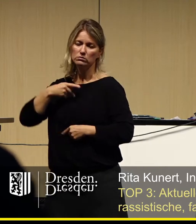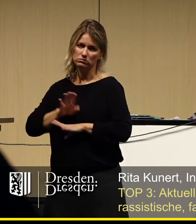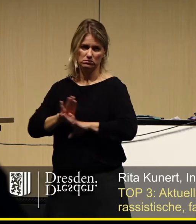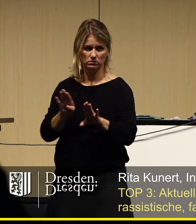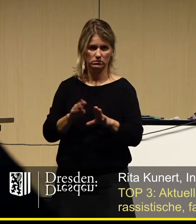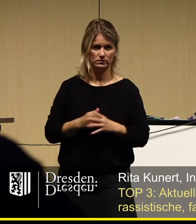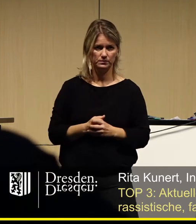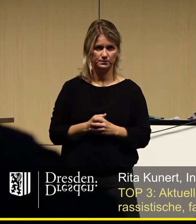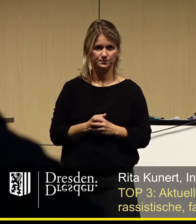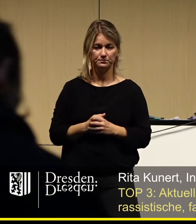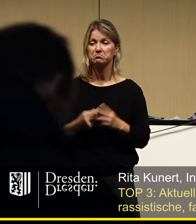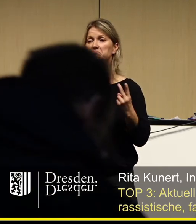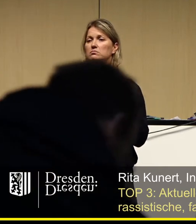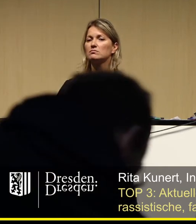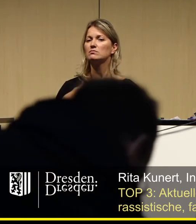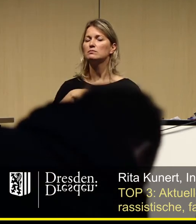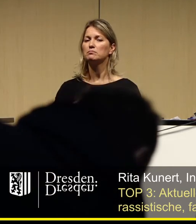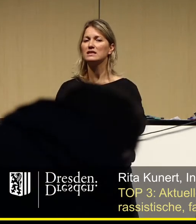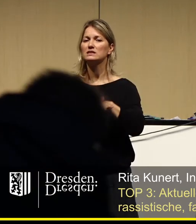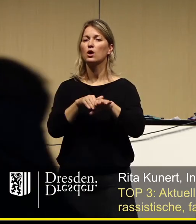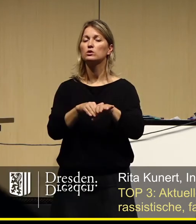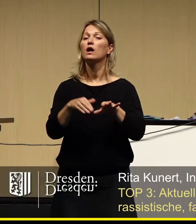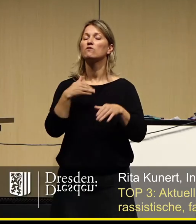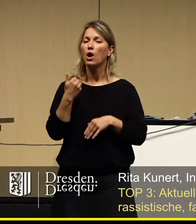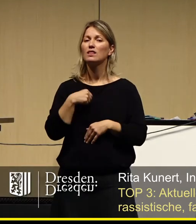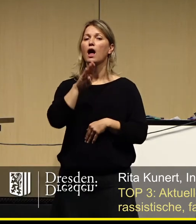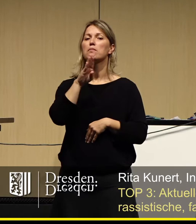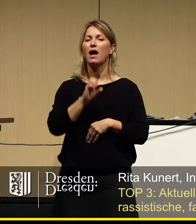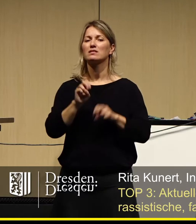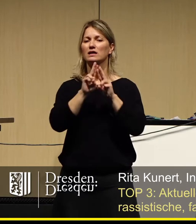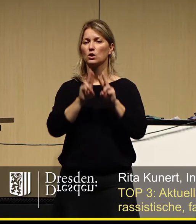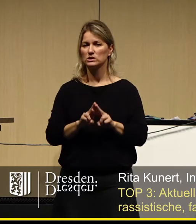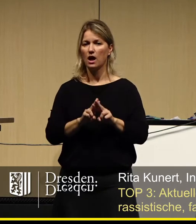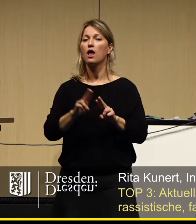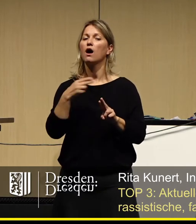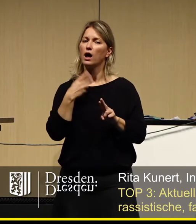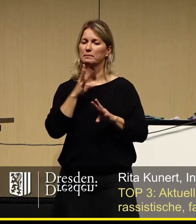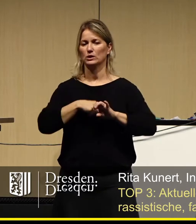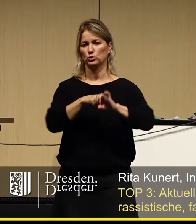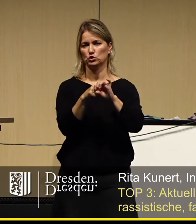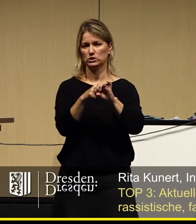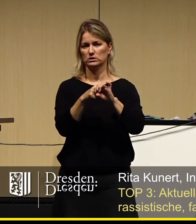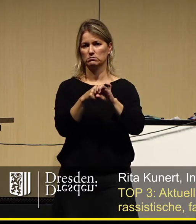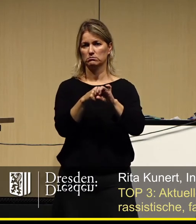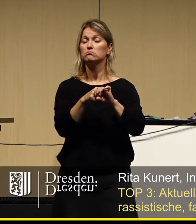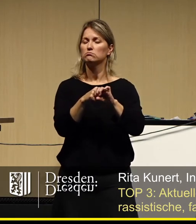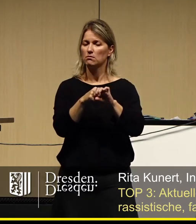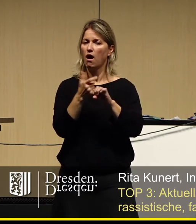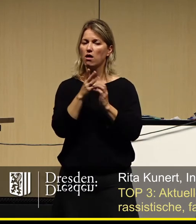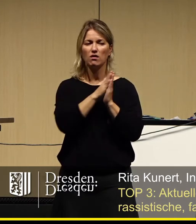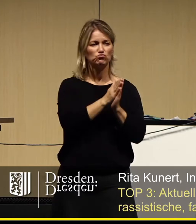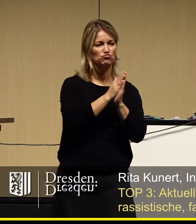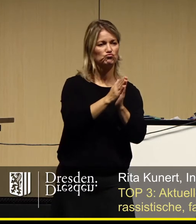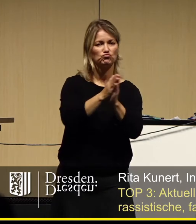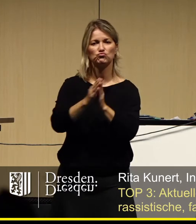Selbstverständlich haben wir die Petition von Banda Kommunale unterstützt. Wir haben sie mitgetragen und Menschen gebeten, dies auch zu tun.